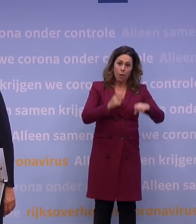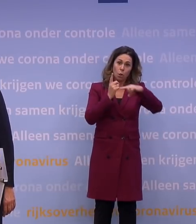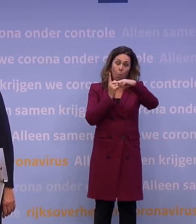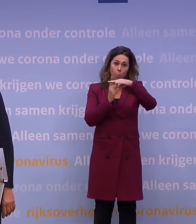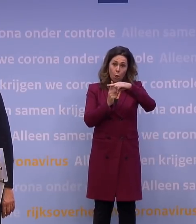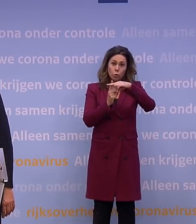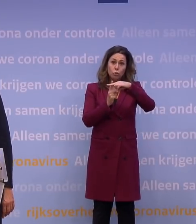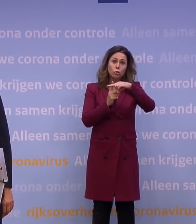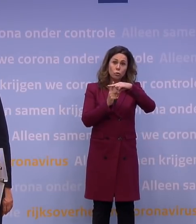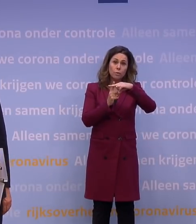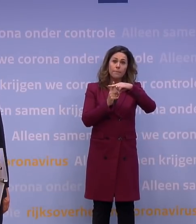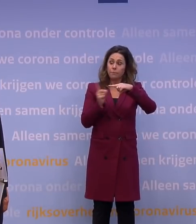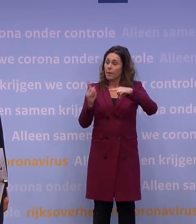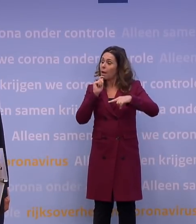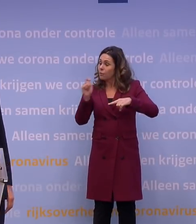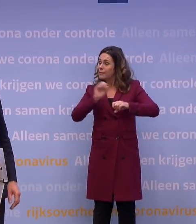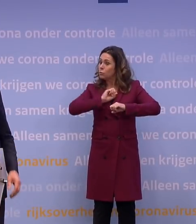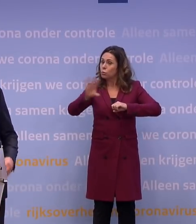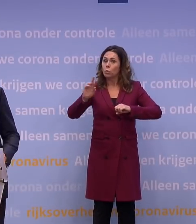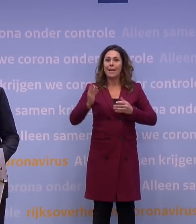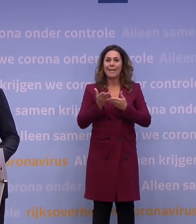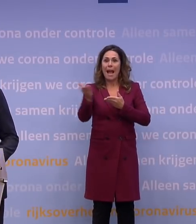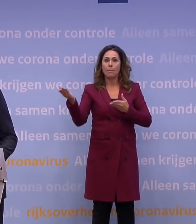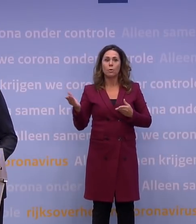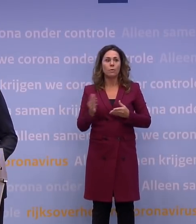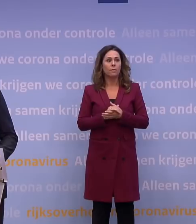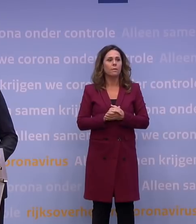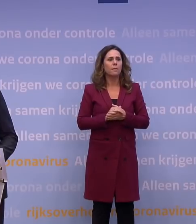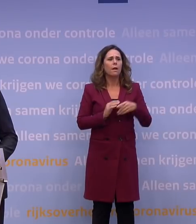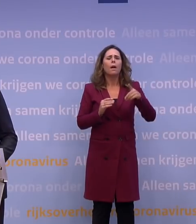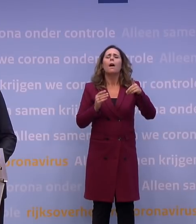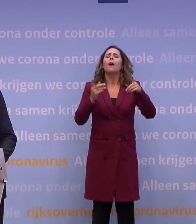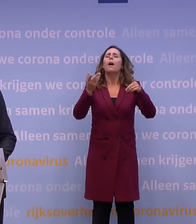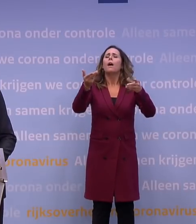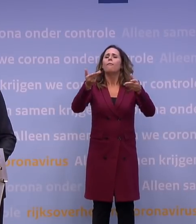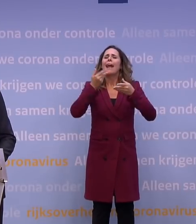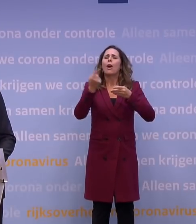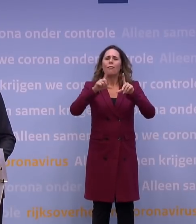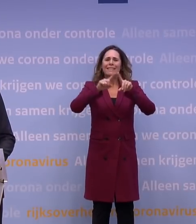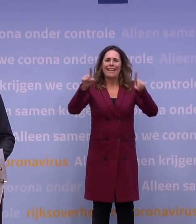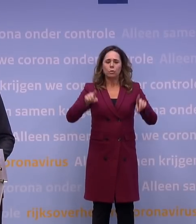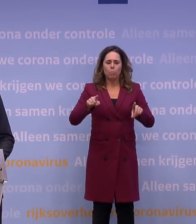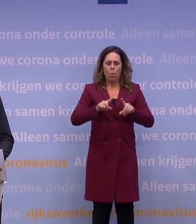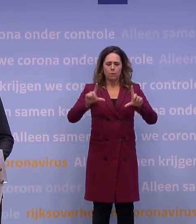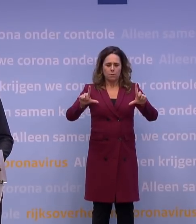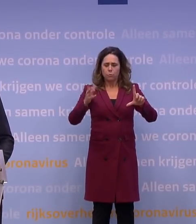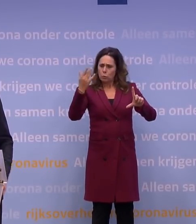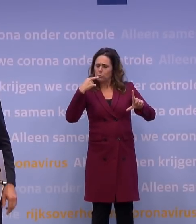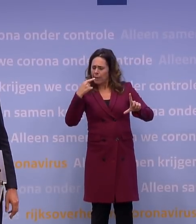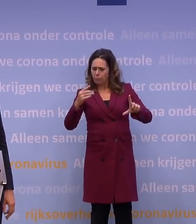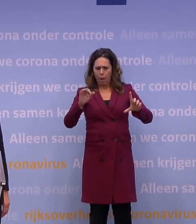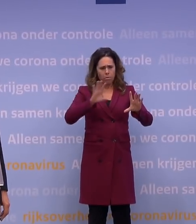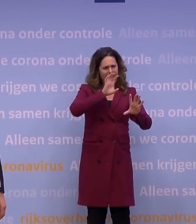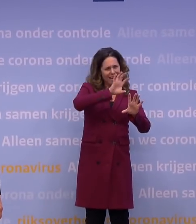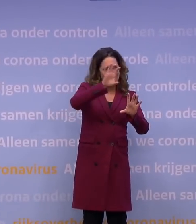het advies aan de Kamer. Oké, dan heb ik nog even een vraag over het dashboard, want dat werd aangekondigd met het idee van dan kunnen we regionaal